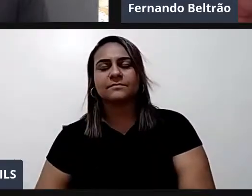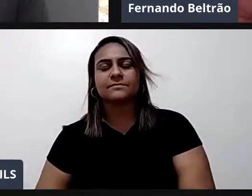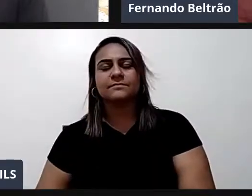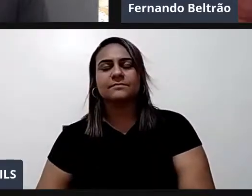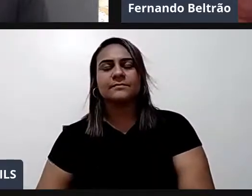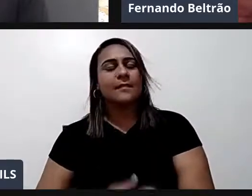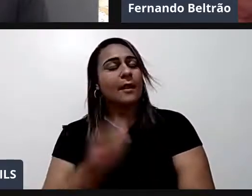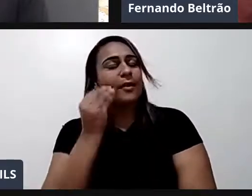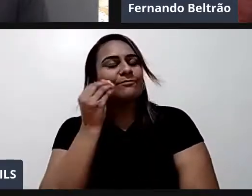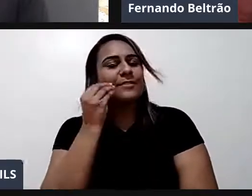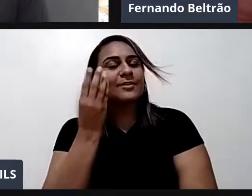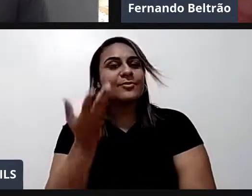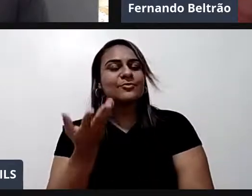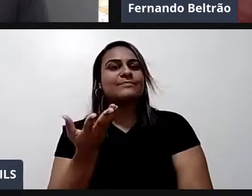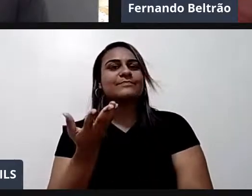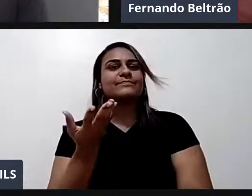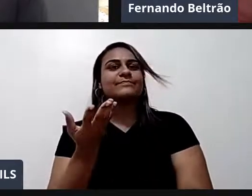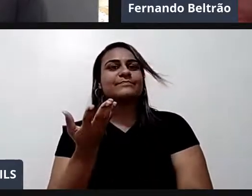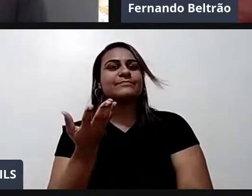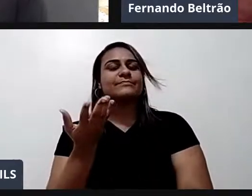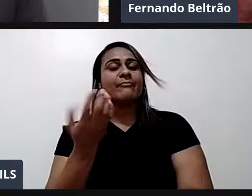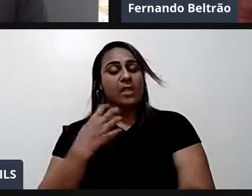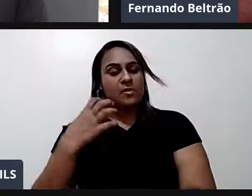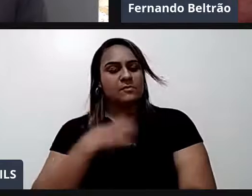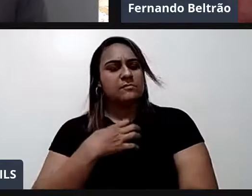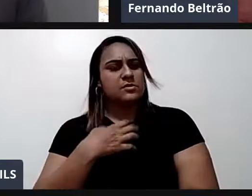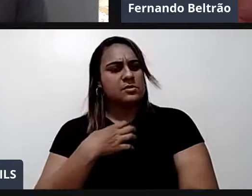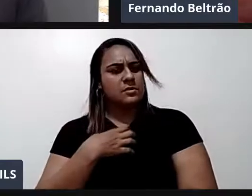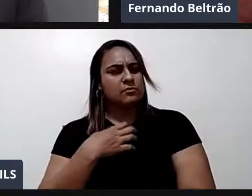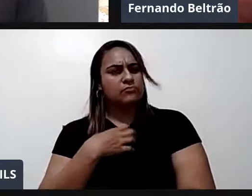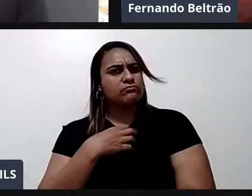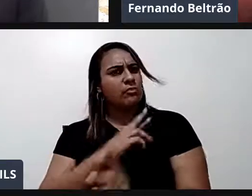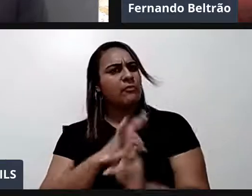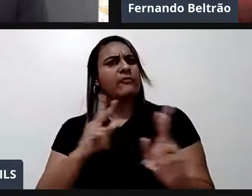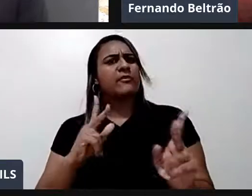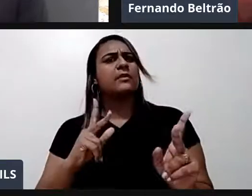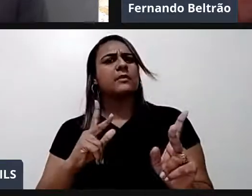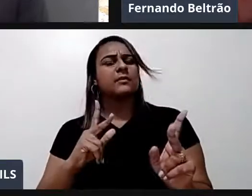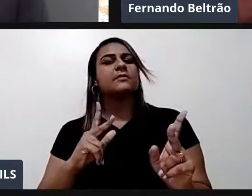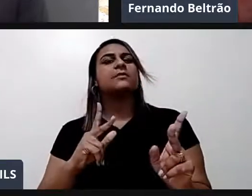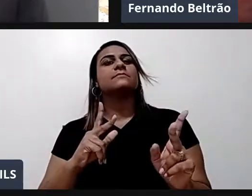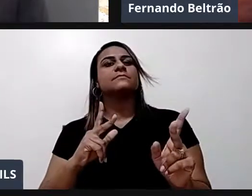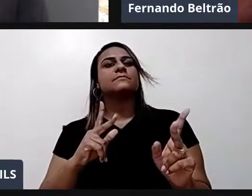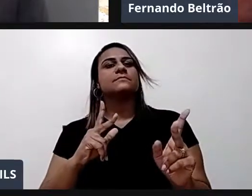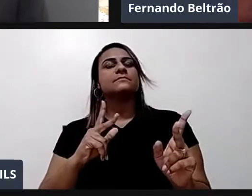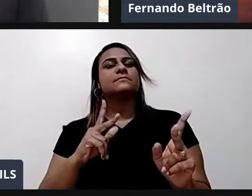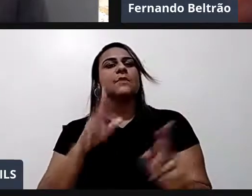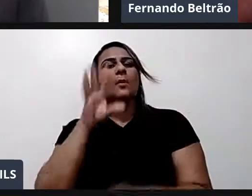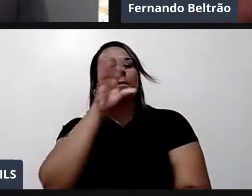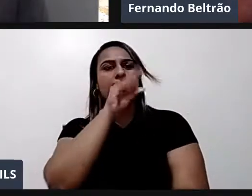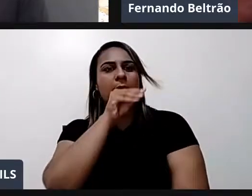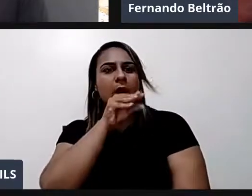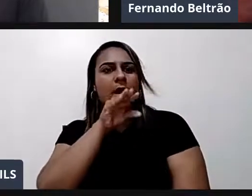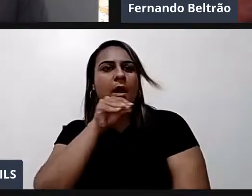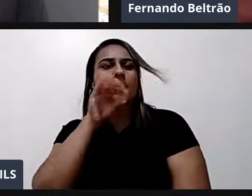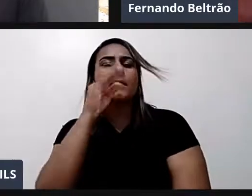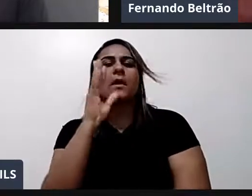alguma coisa diferente. Então eu fecho. Falo mais devagar. E vou tentando explicar. Inclusive. Quando